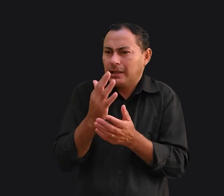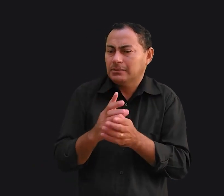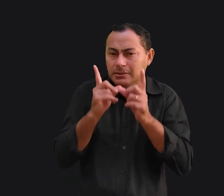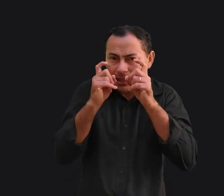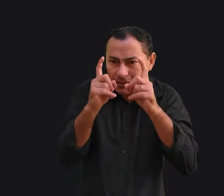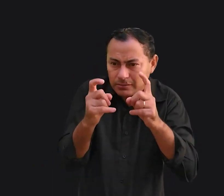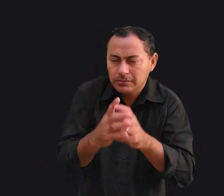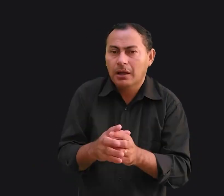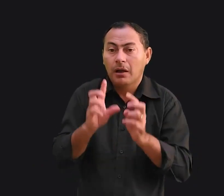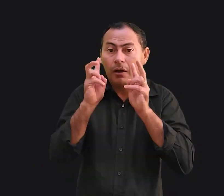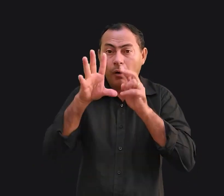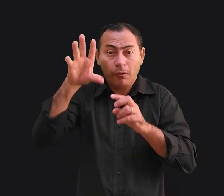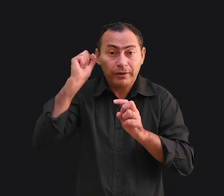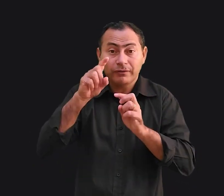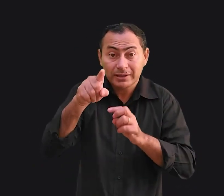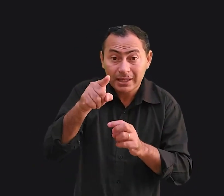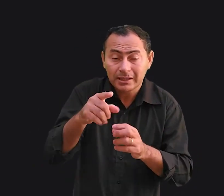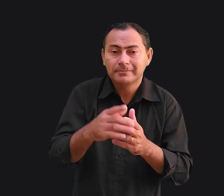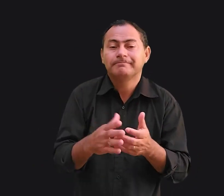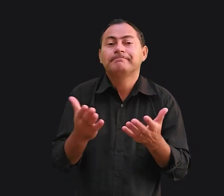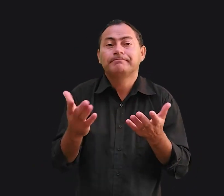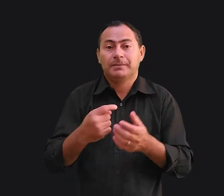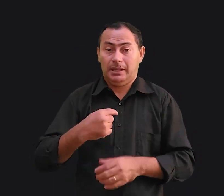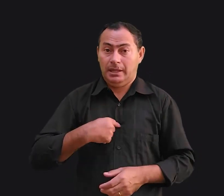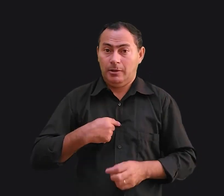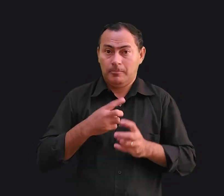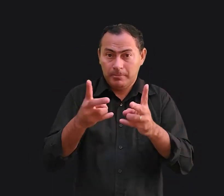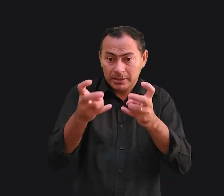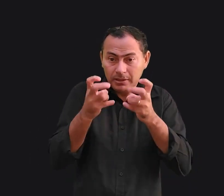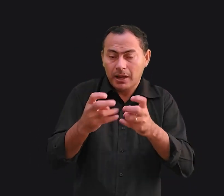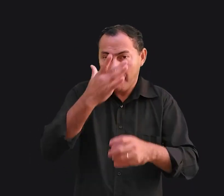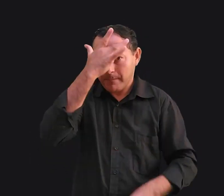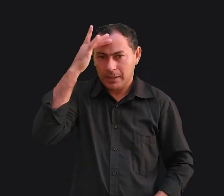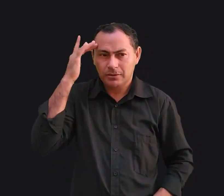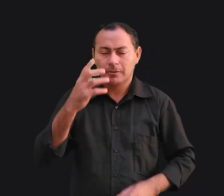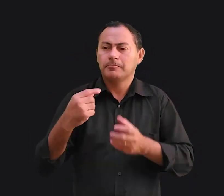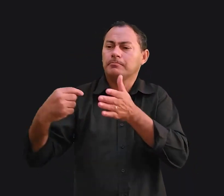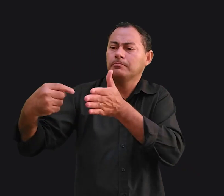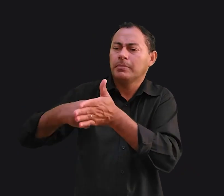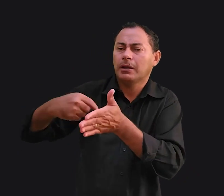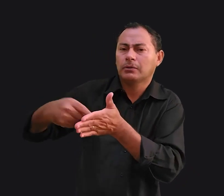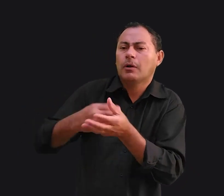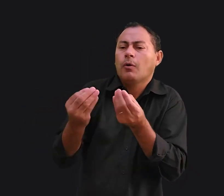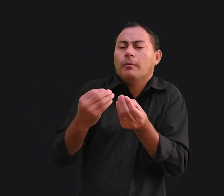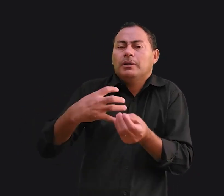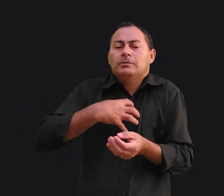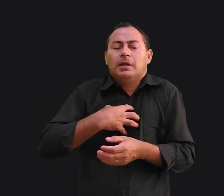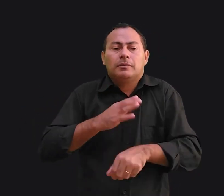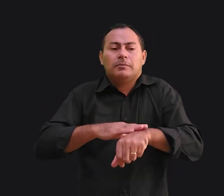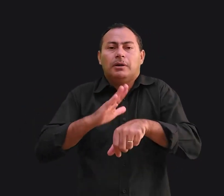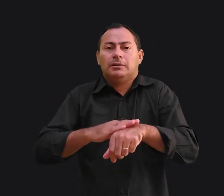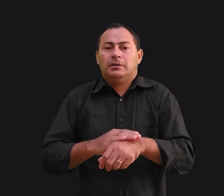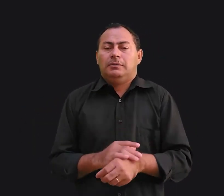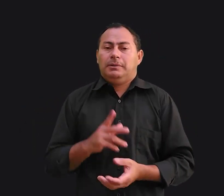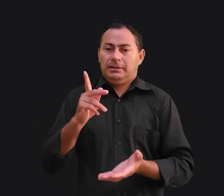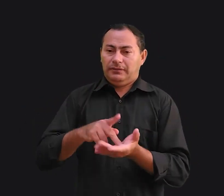interessado em ouvir você? Eu percebia que as pessoas me perguntavam como eu estava passando, mas, na verdade,